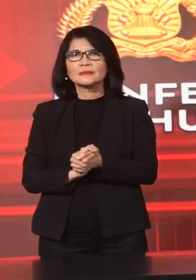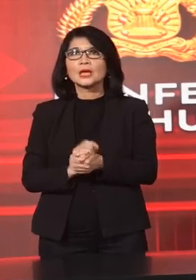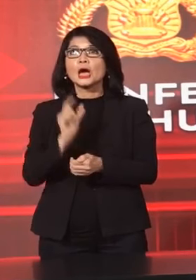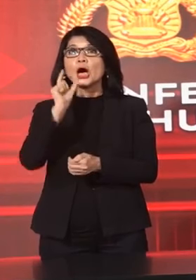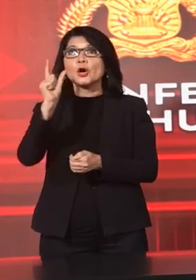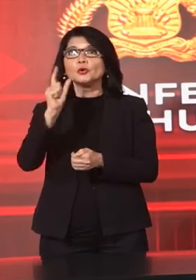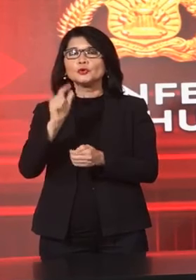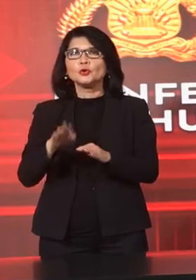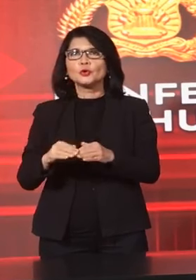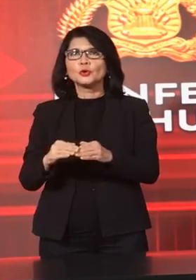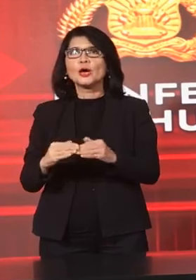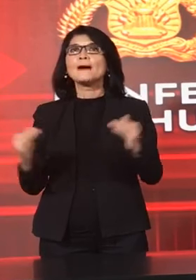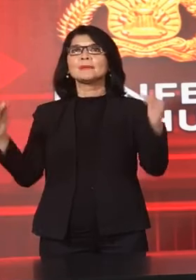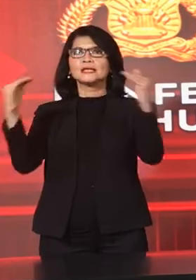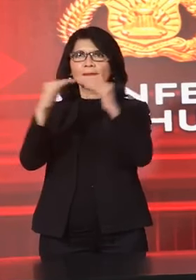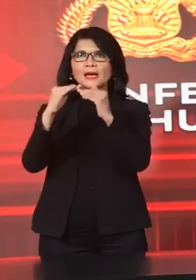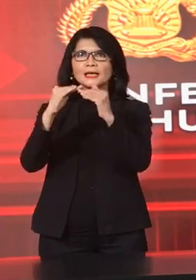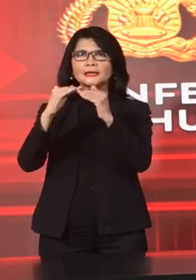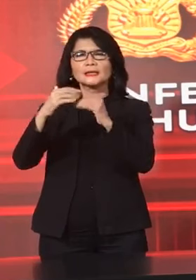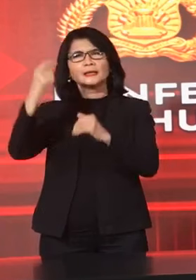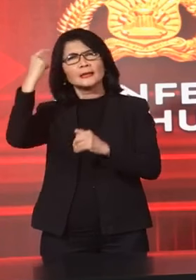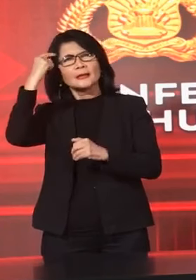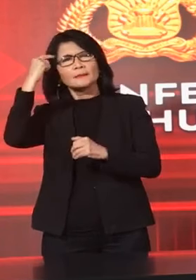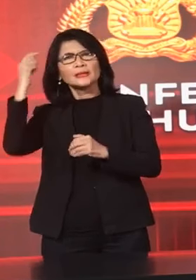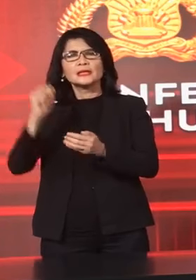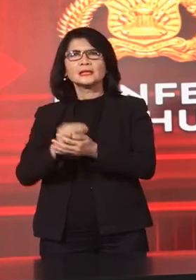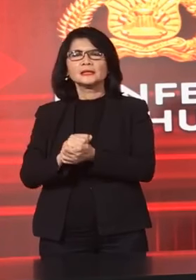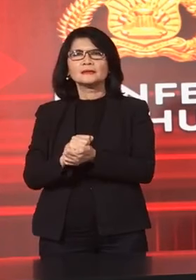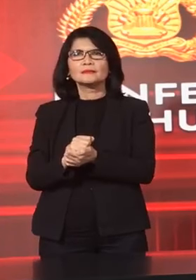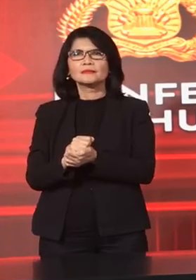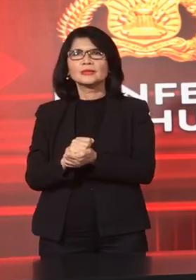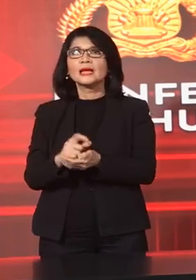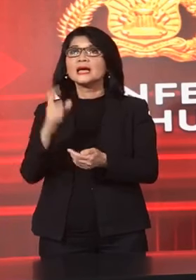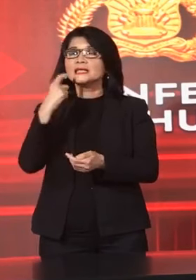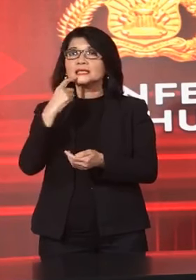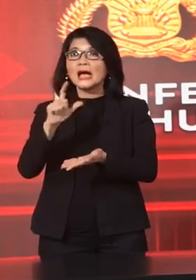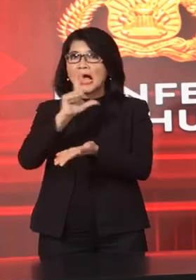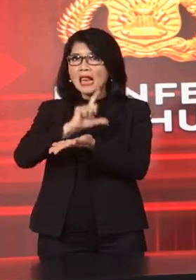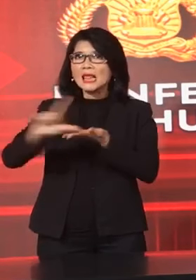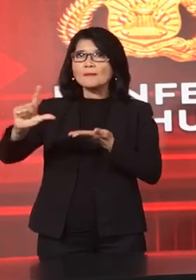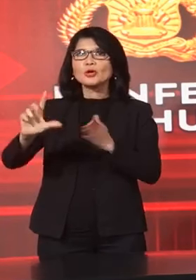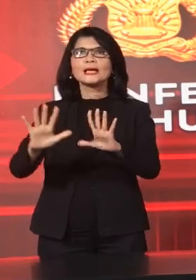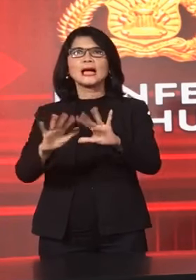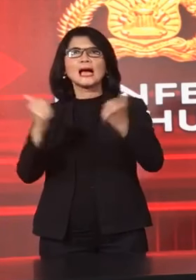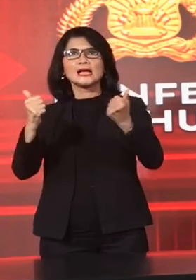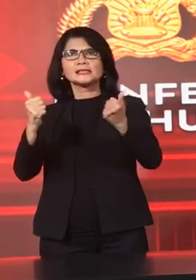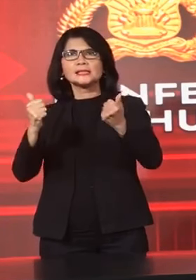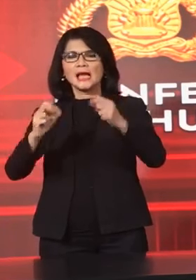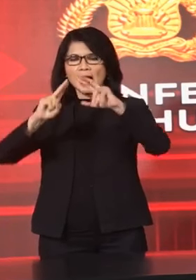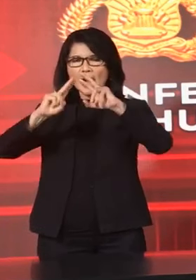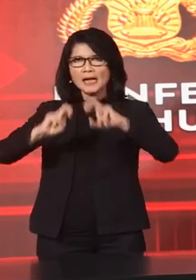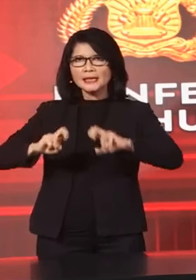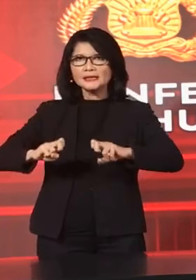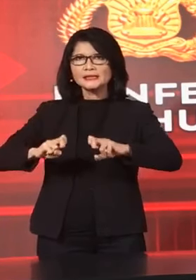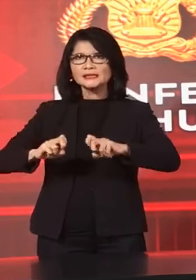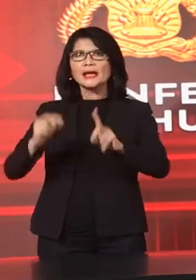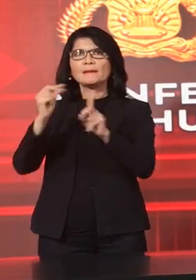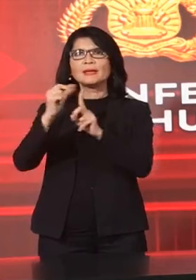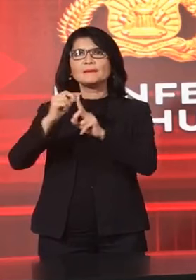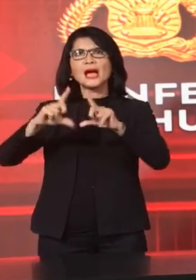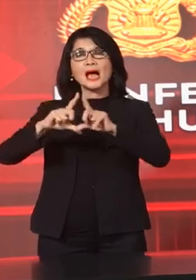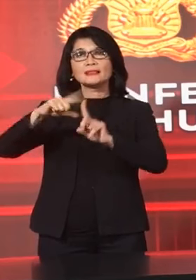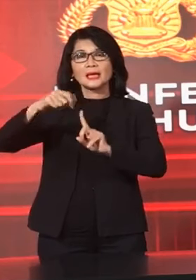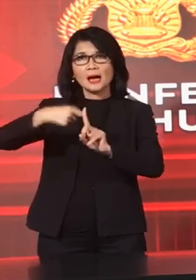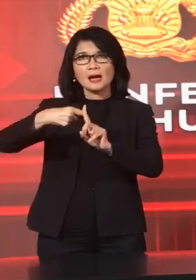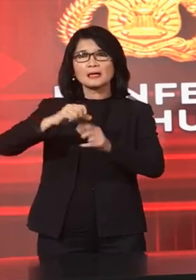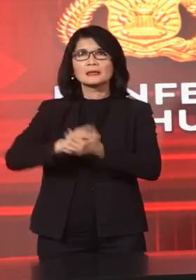rangka Menyamakan Persepsi Tentang laporan Hasil Analisis PPATK